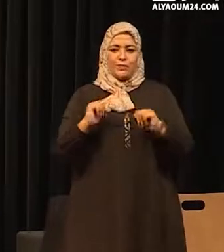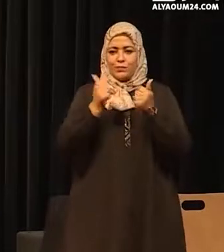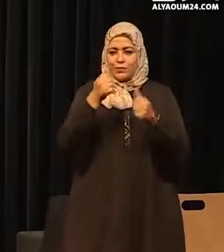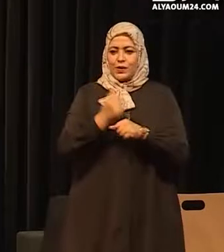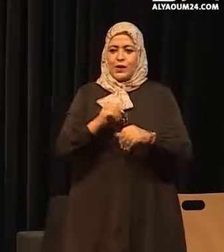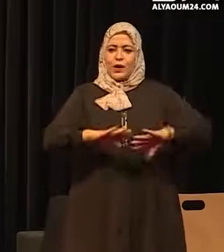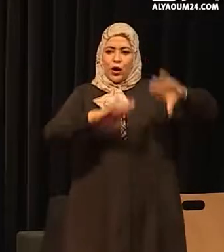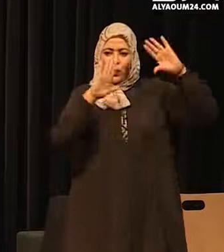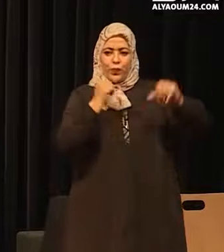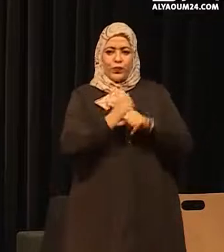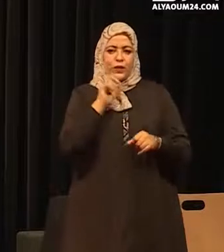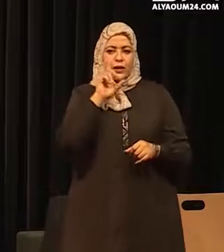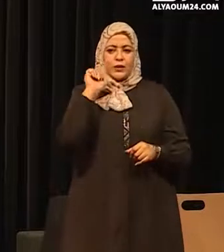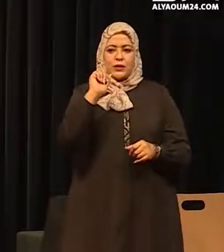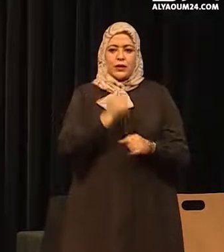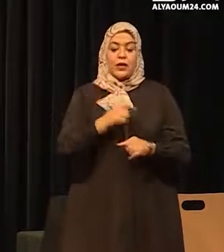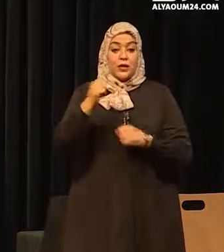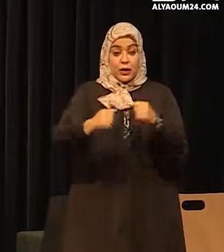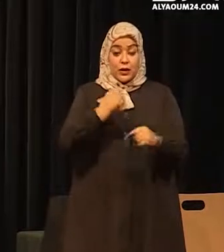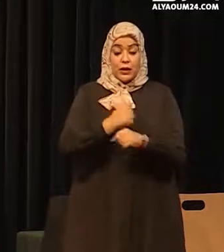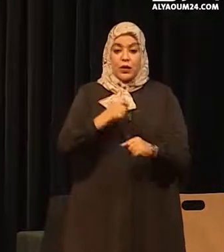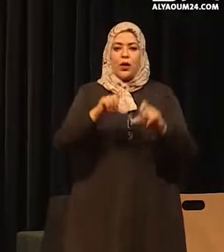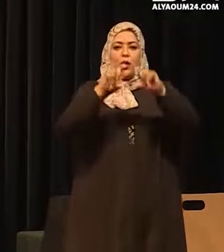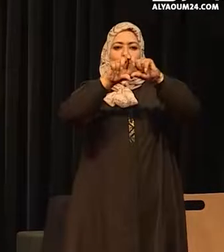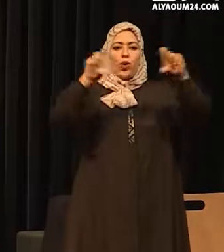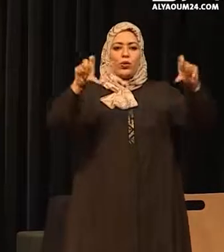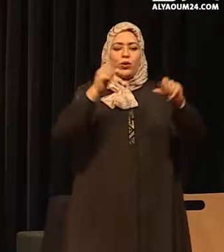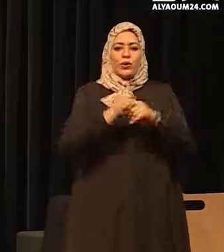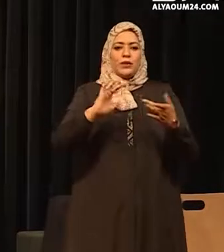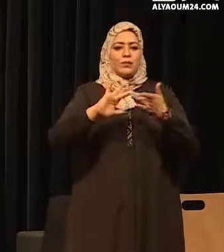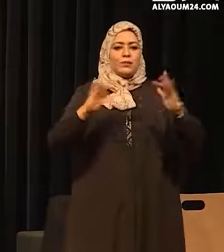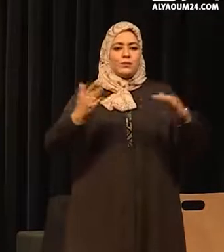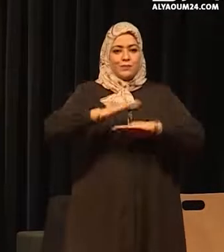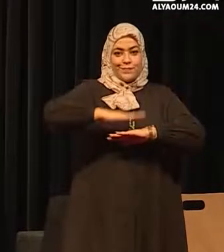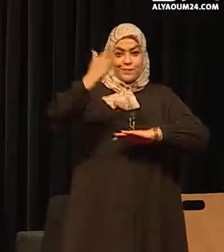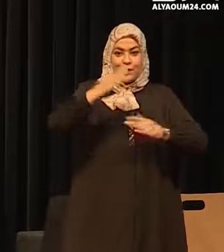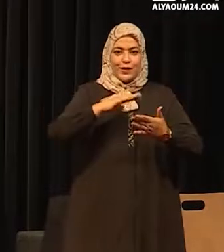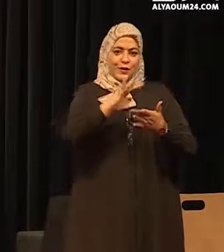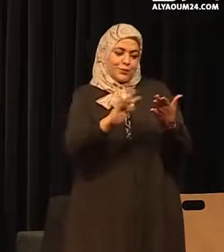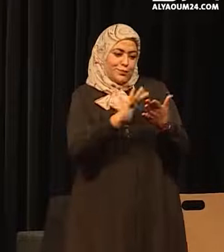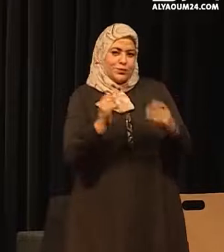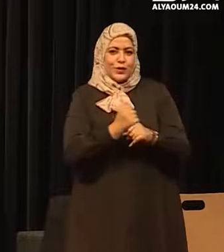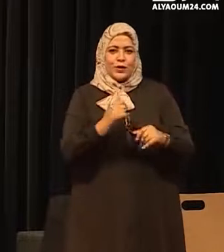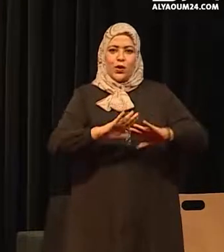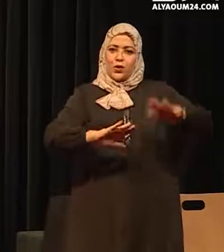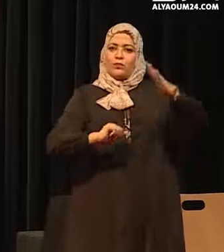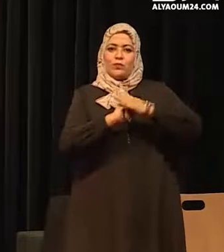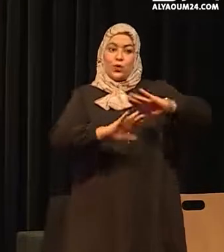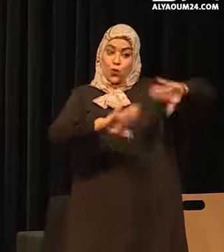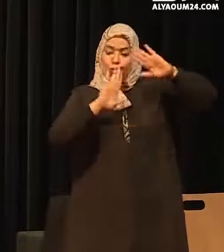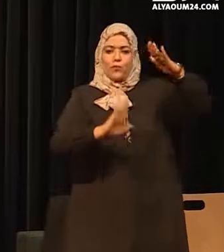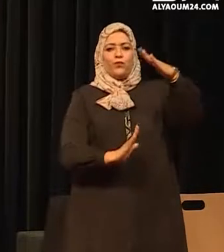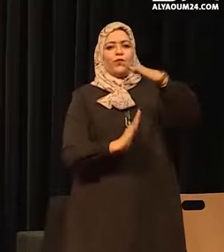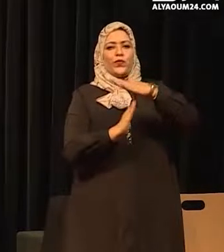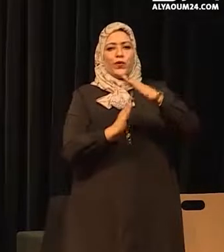محاربة العنف ضد النساء وهذه السنة ترمى موضوع محاربة العنف الرقمي ضد النساء الذي يحاربه